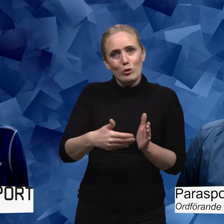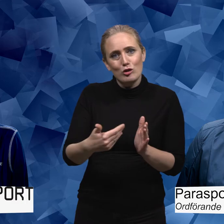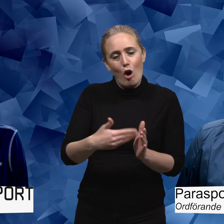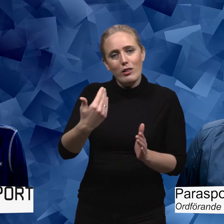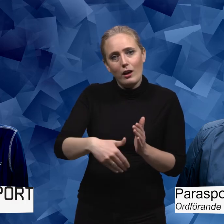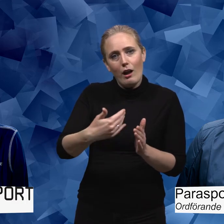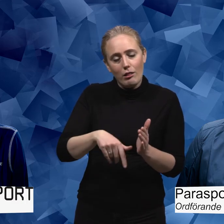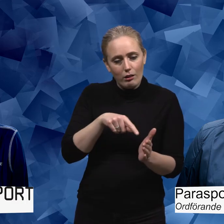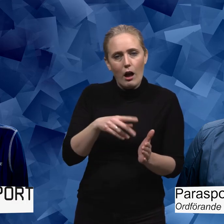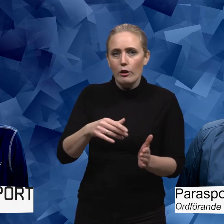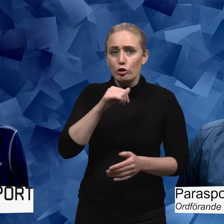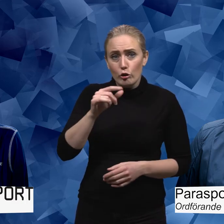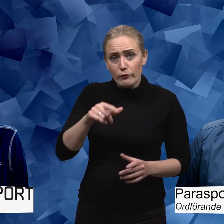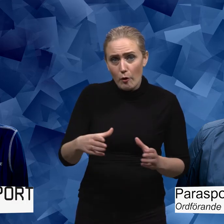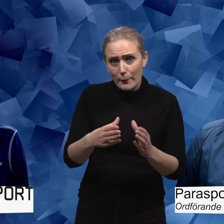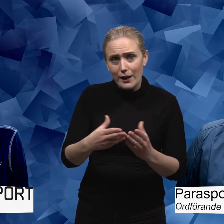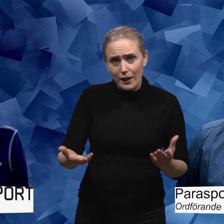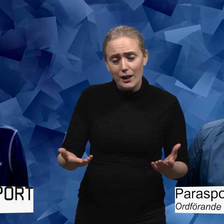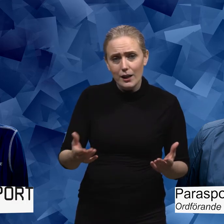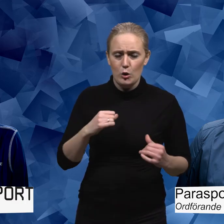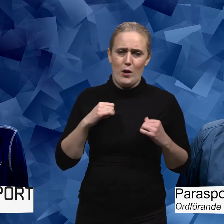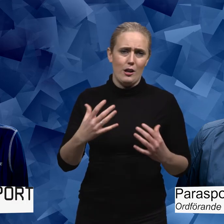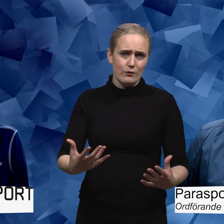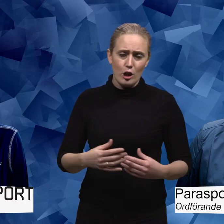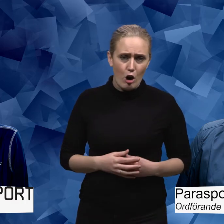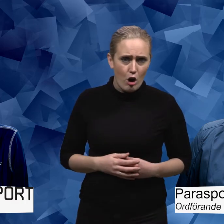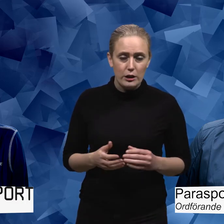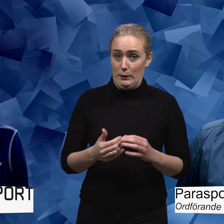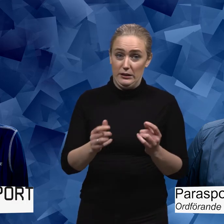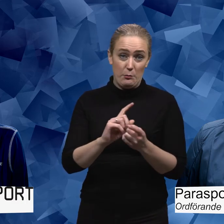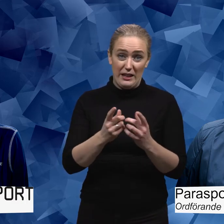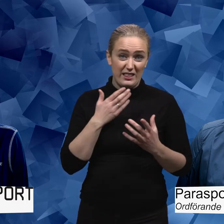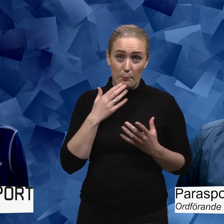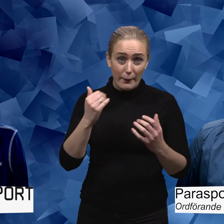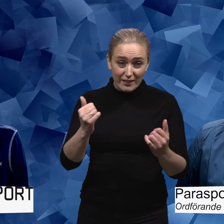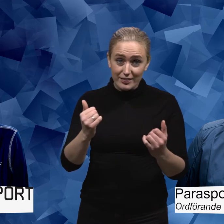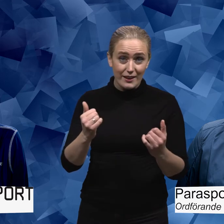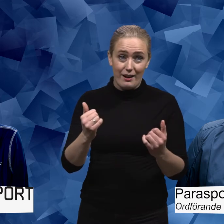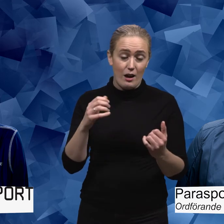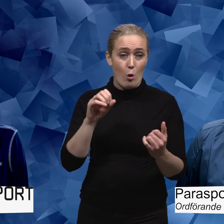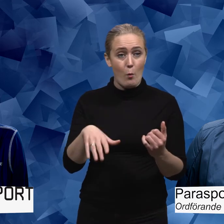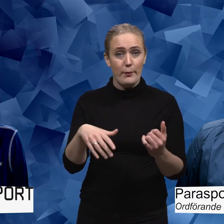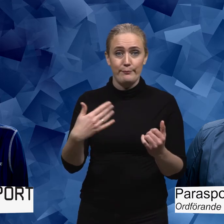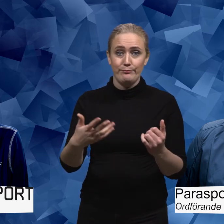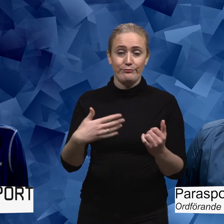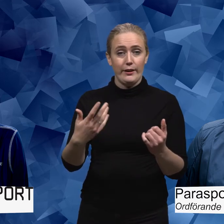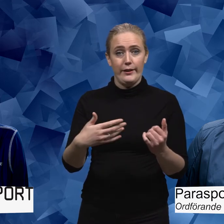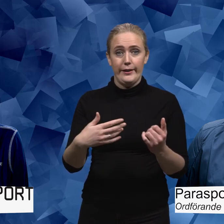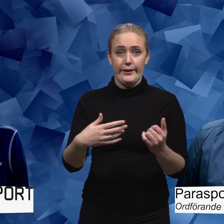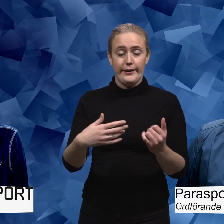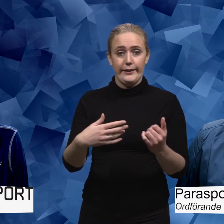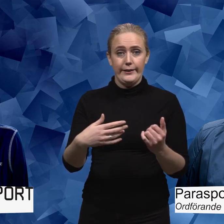skada är ju oerhört tufft för familjen såklart. Men det blir inte bättre av att